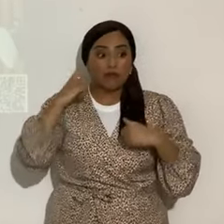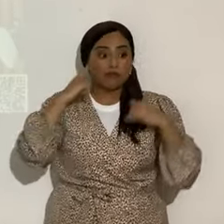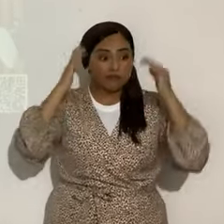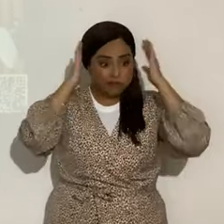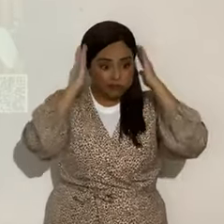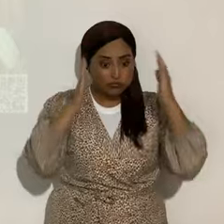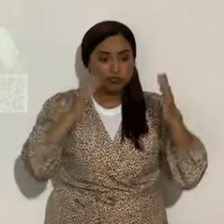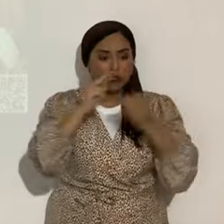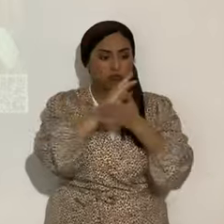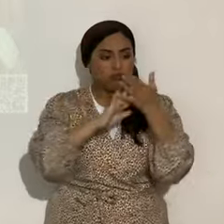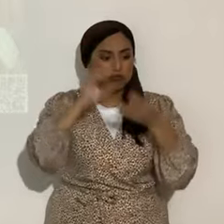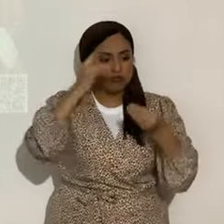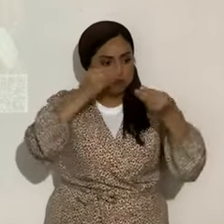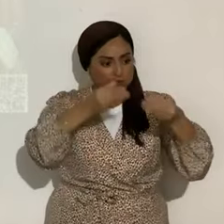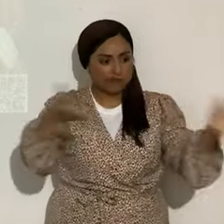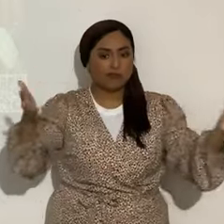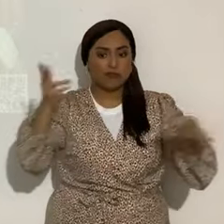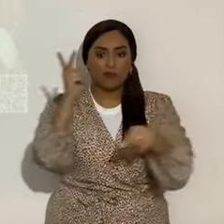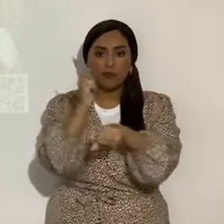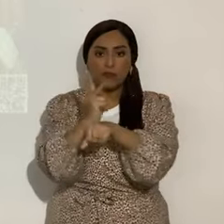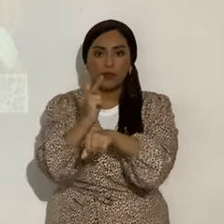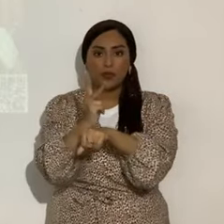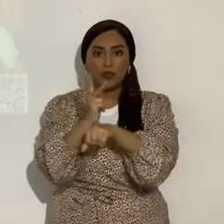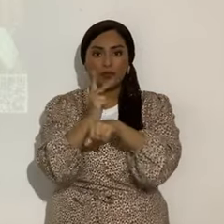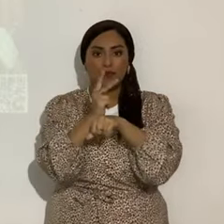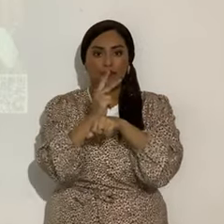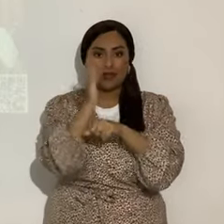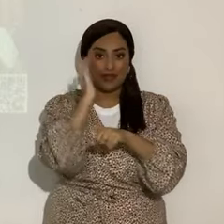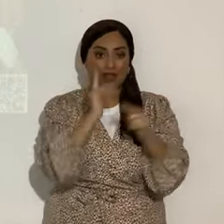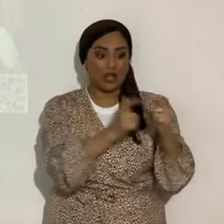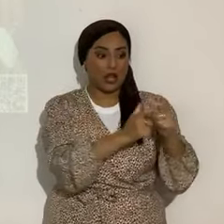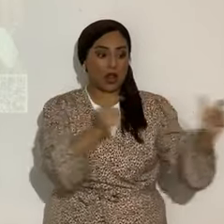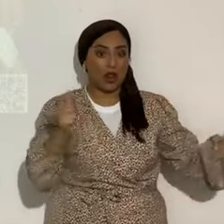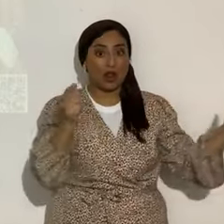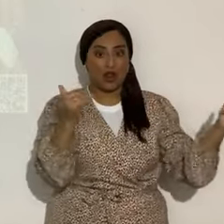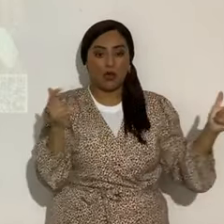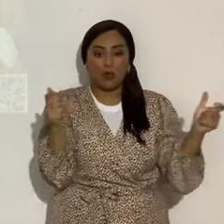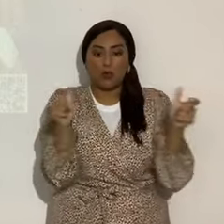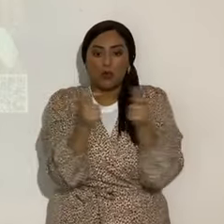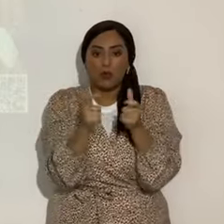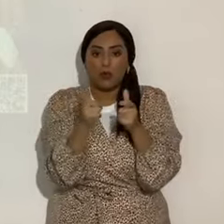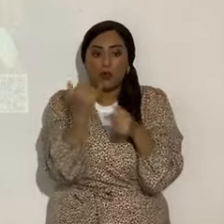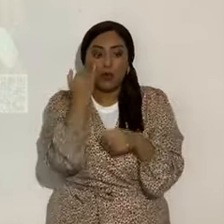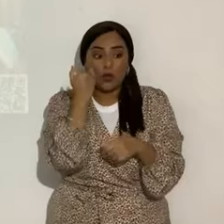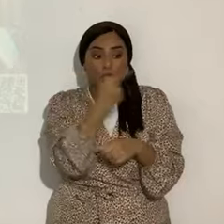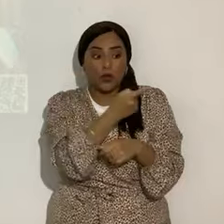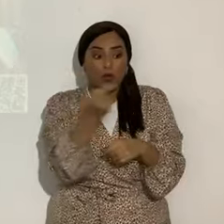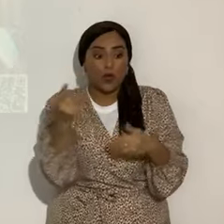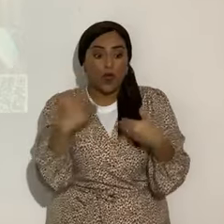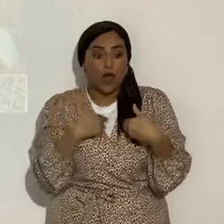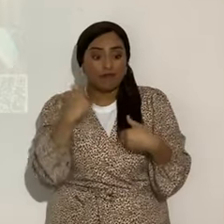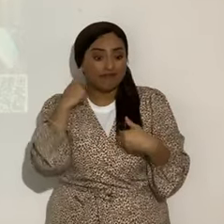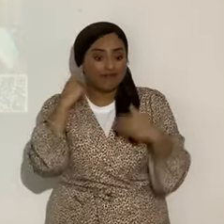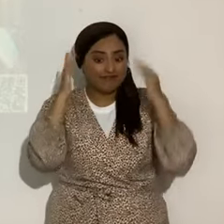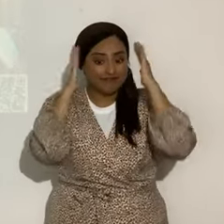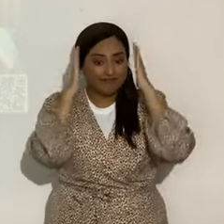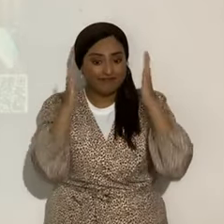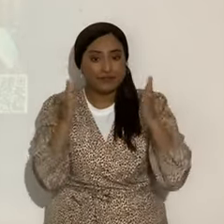Raja Codes dice a las Keylot, a las congregaciones. No. Ya es, si alguno tiene oído, oiga. La mayoría de la gente